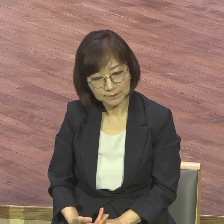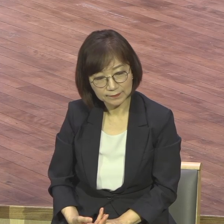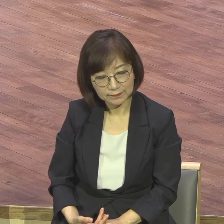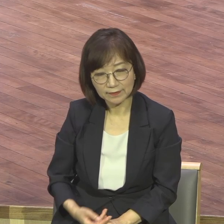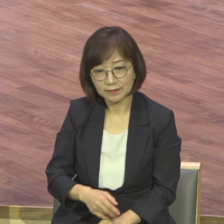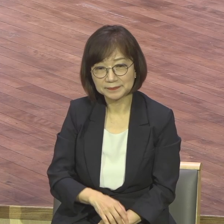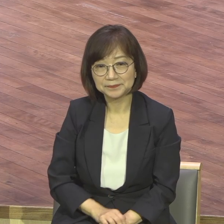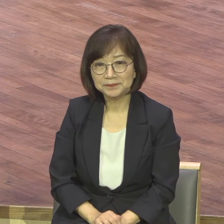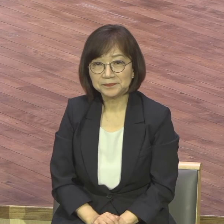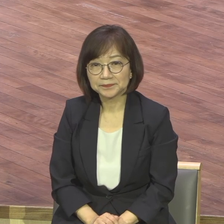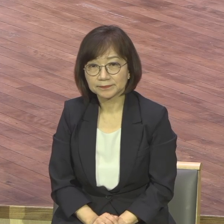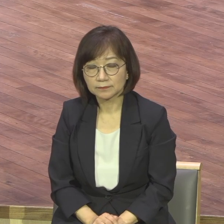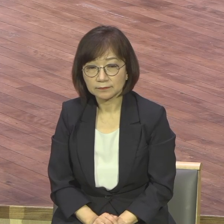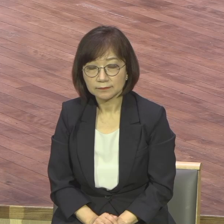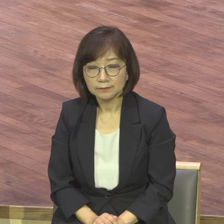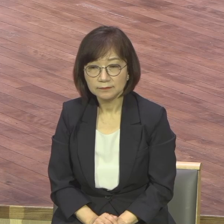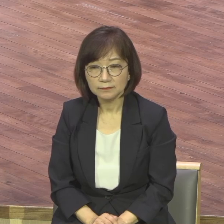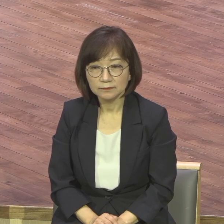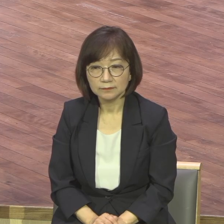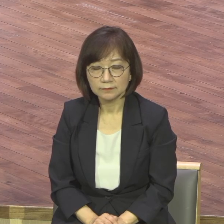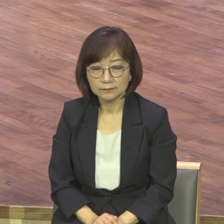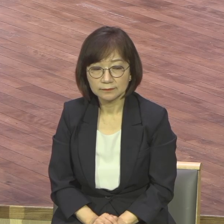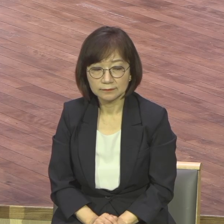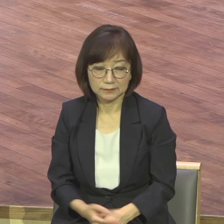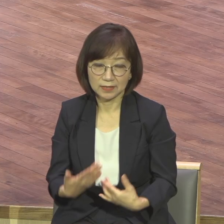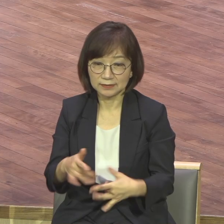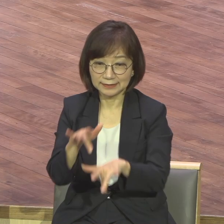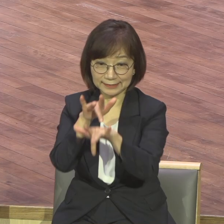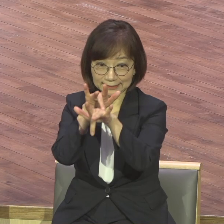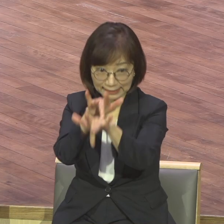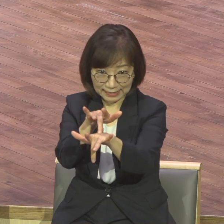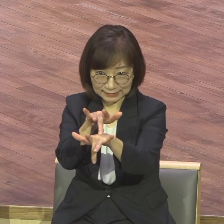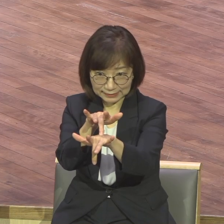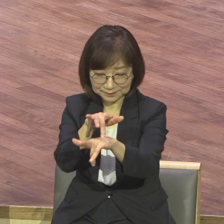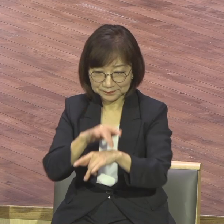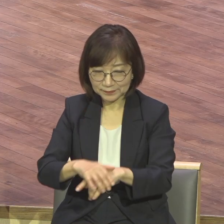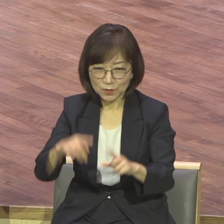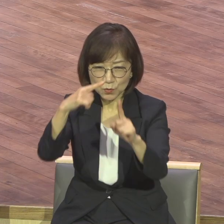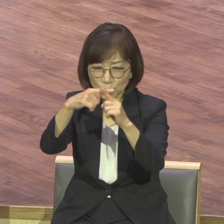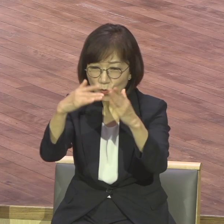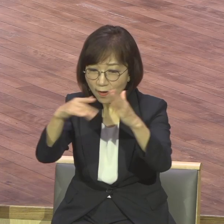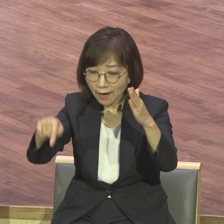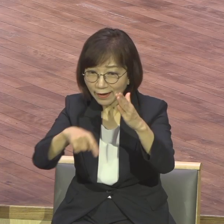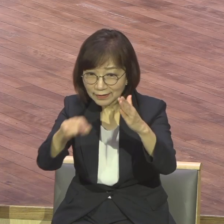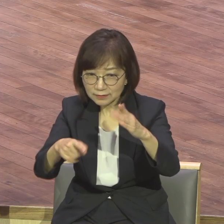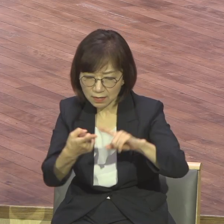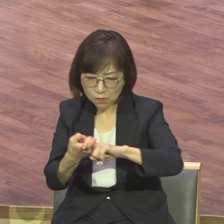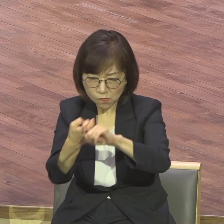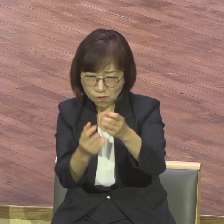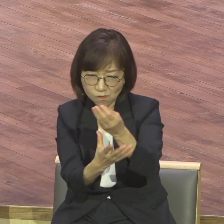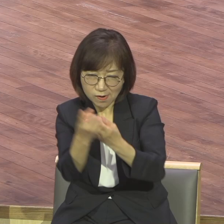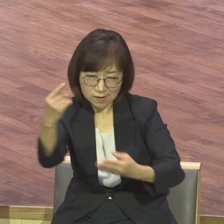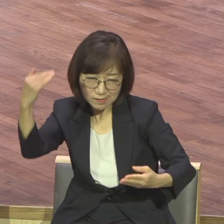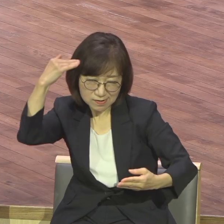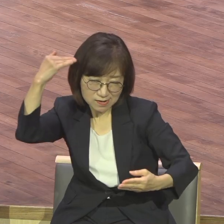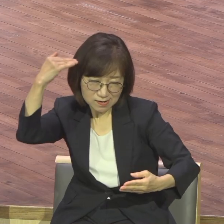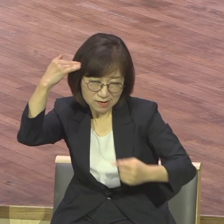이 교회 안에 원리스를 깨는 것이 가장 사단의 핵심적 전략이에요